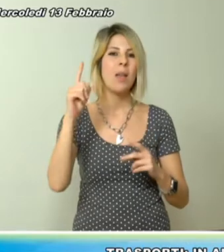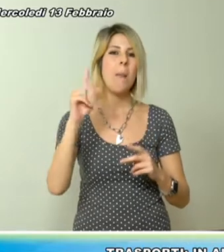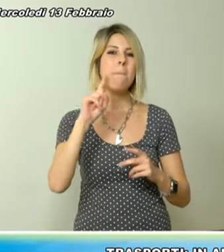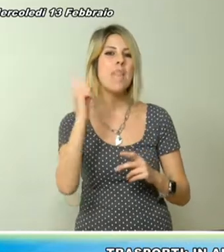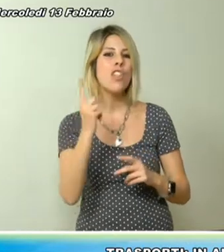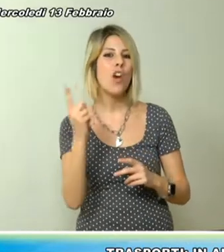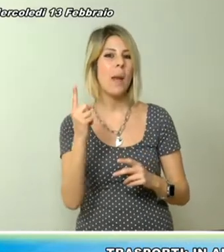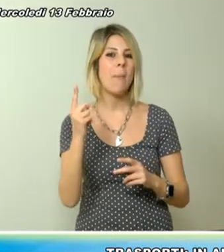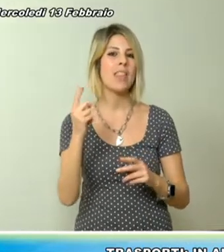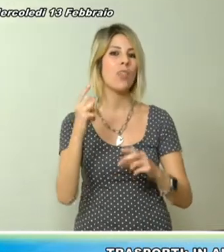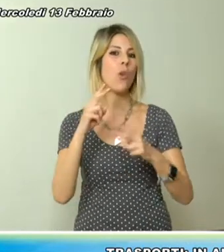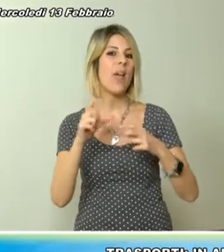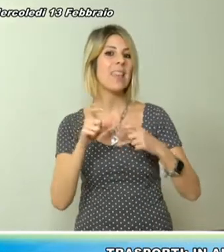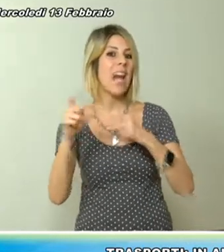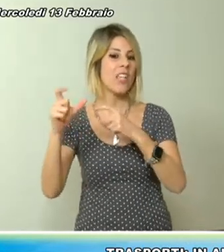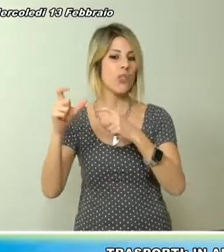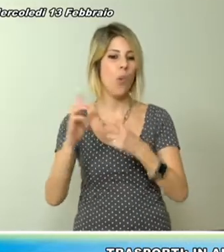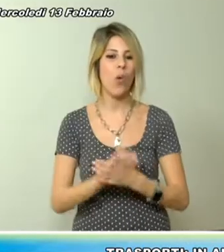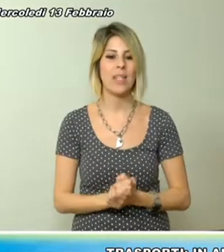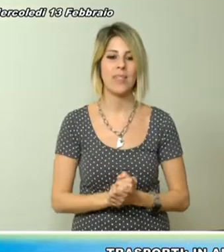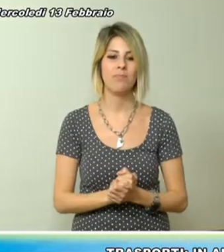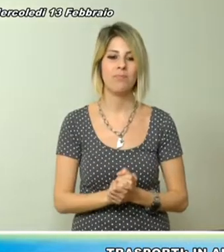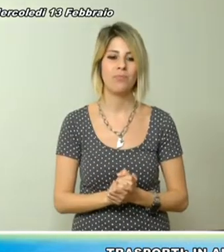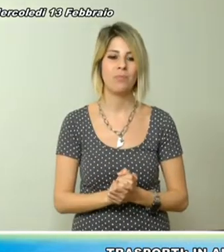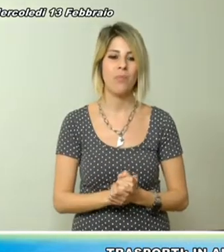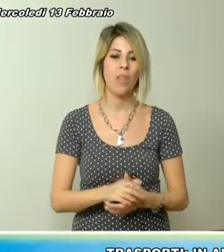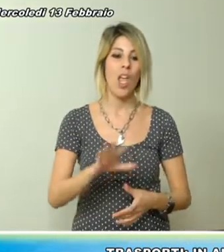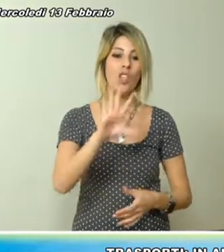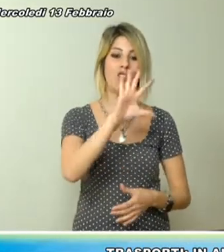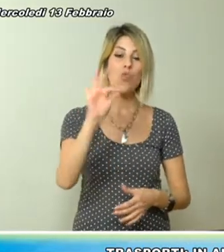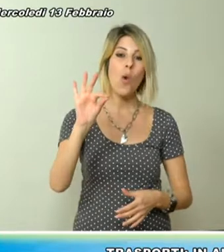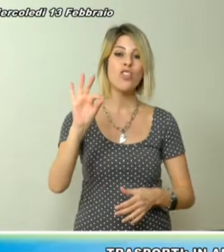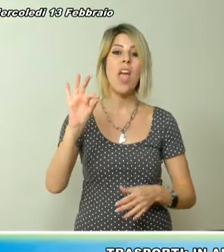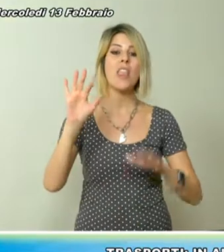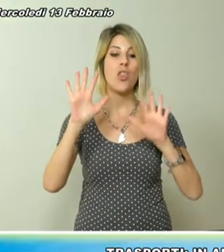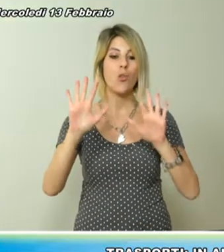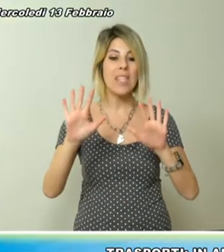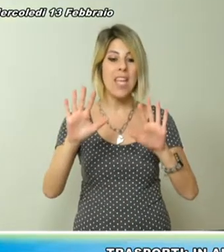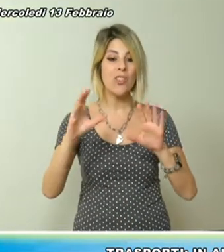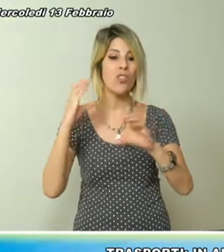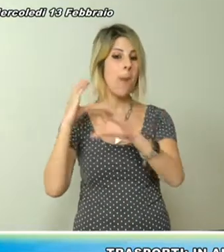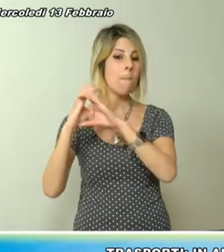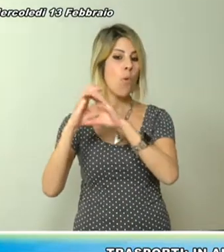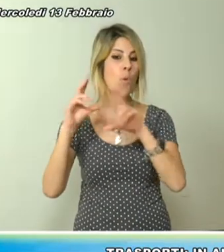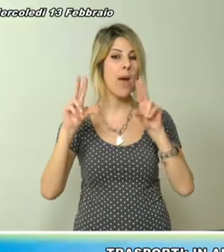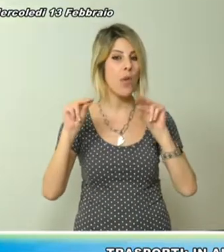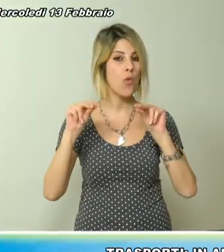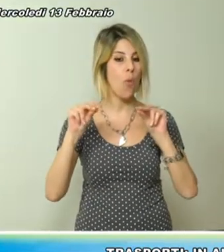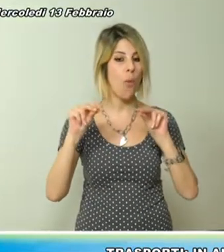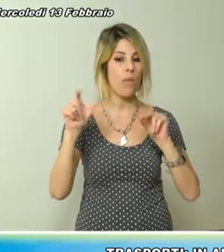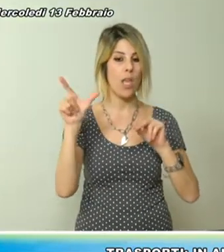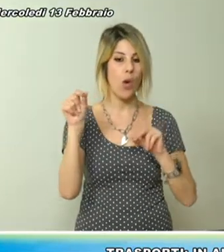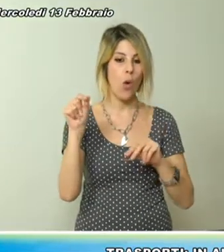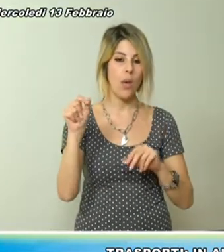segnare un decisivo miglioramento dei trasporti. 510 bus nuovi con 150